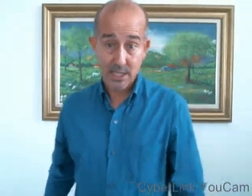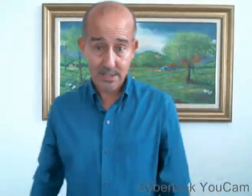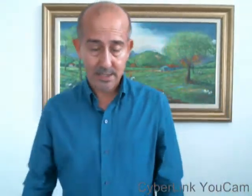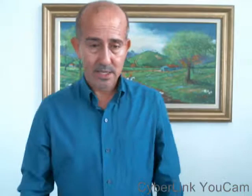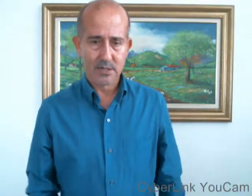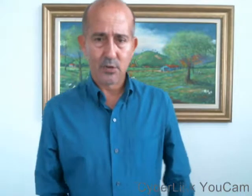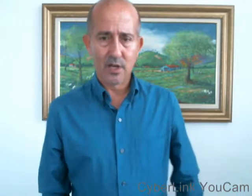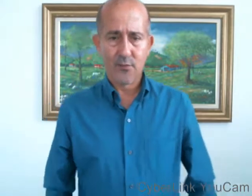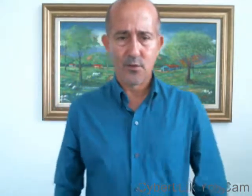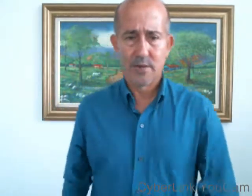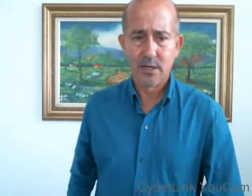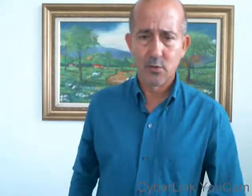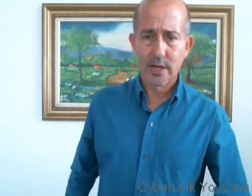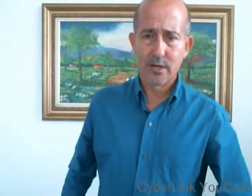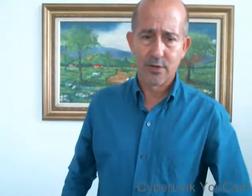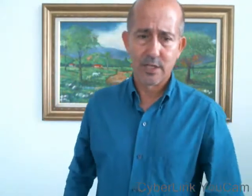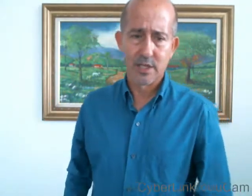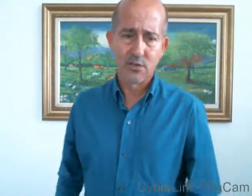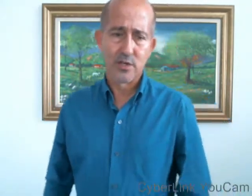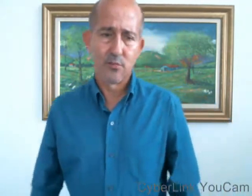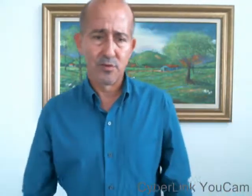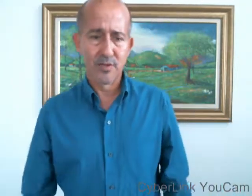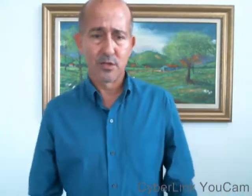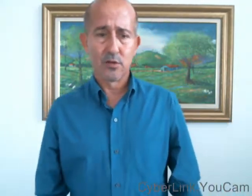de la seña, que son la forma, el lugar, la orientación y el movimiento.